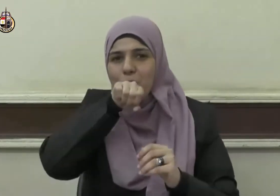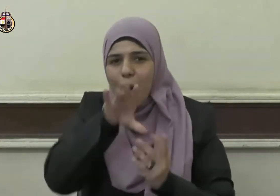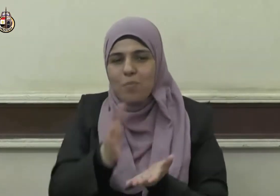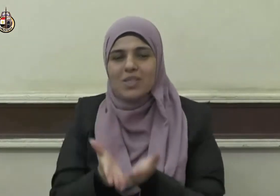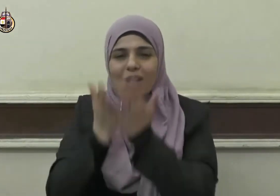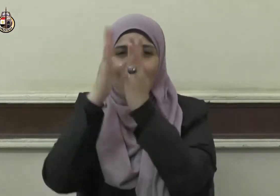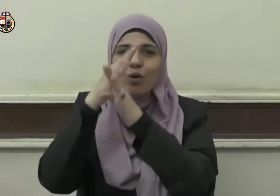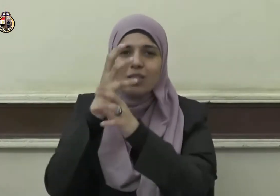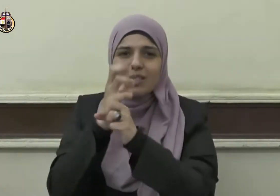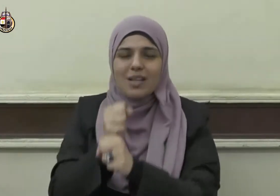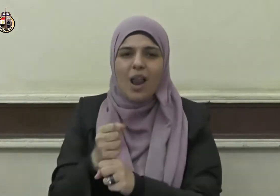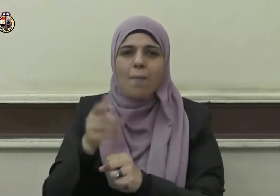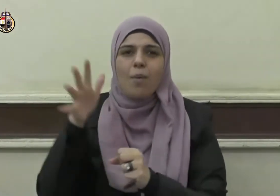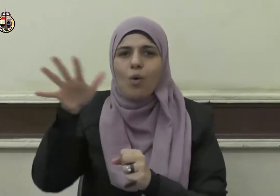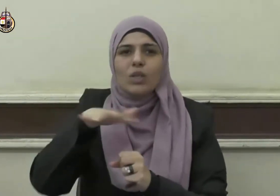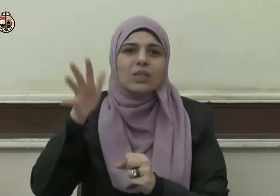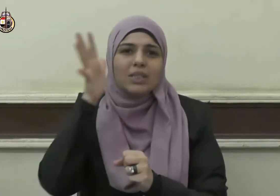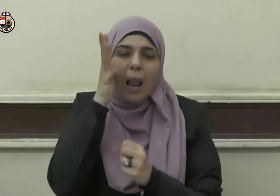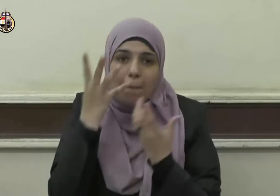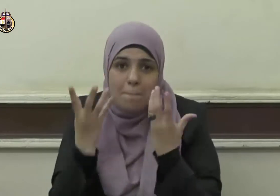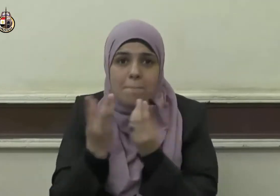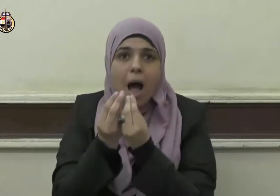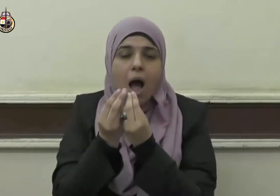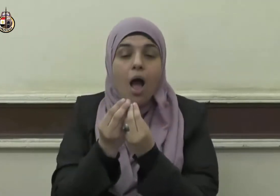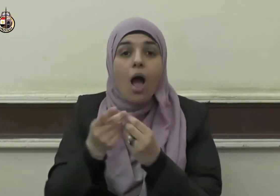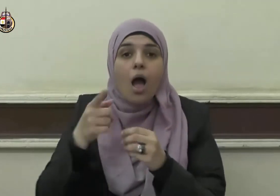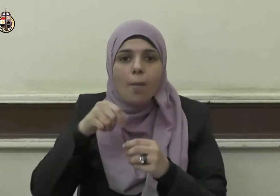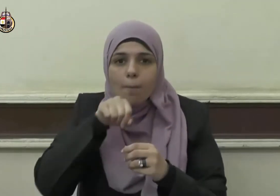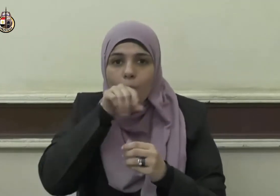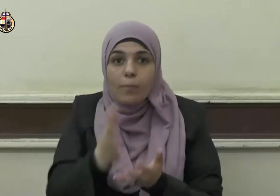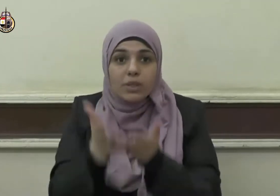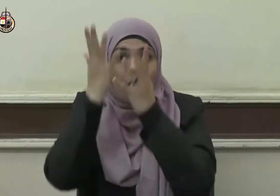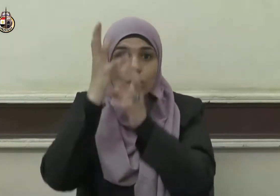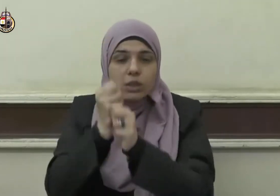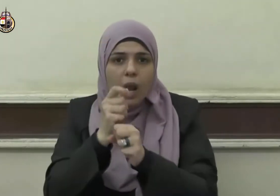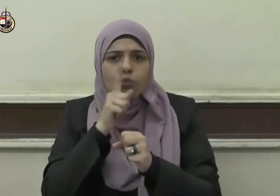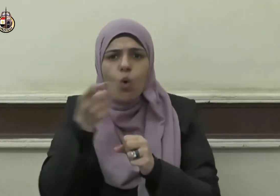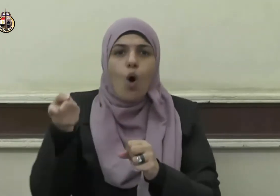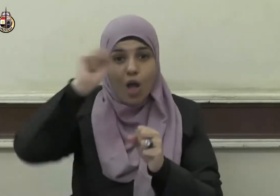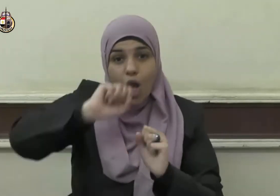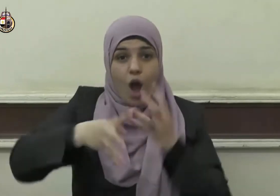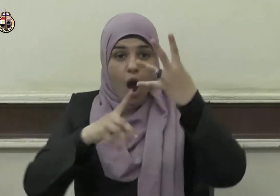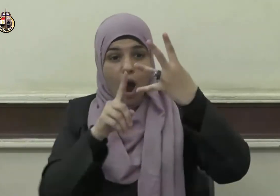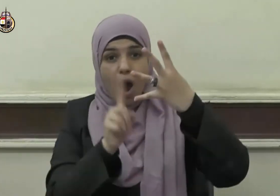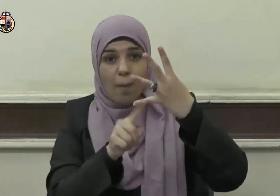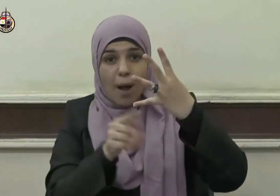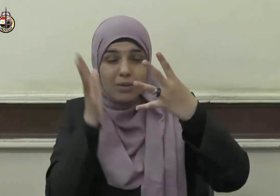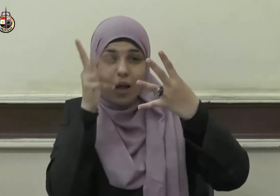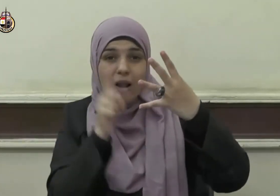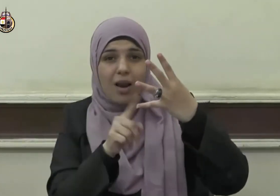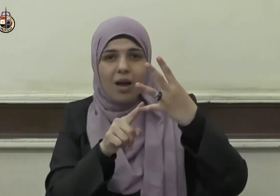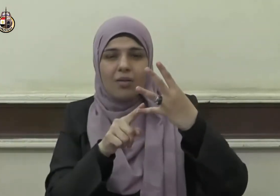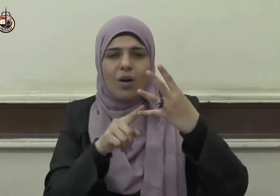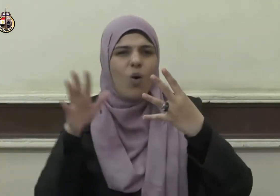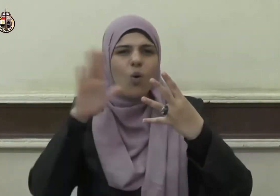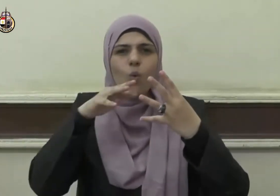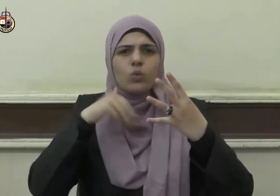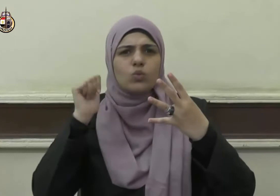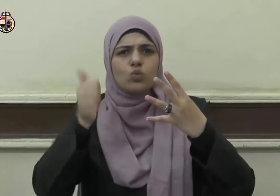فصلوا بصلاته فلما كانت الليلة الرابعة عجز المسجد عن